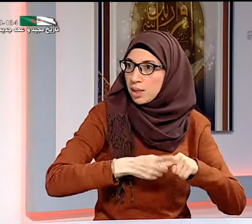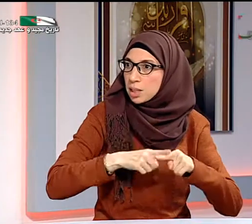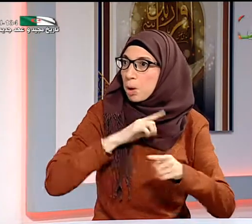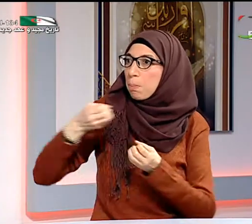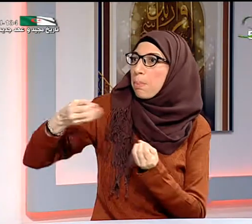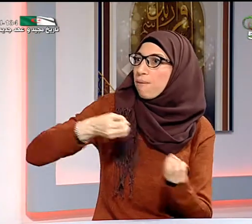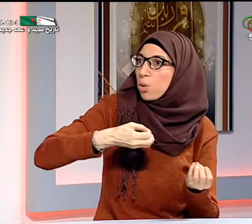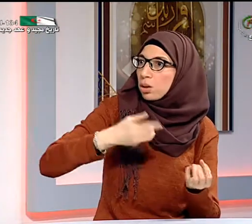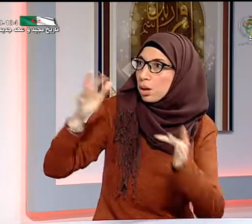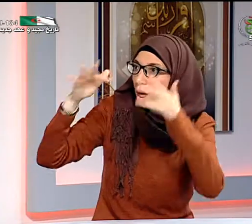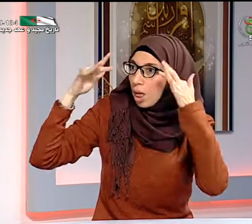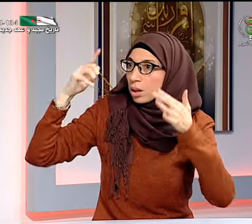لديهم يعني سن